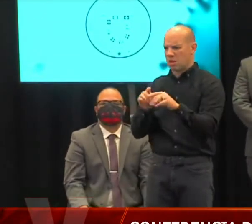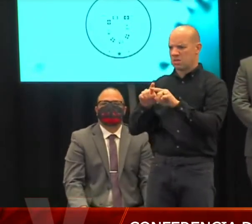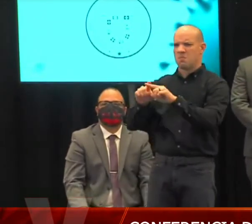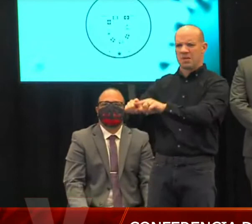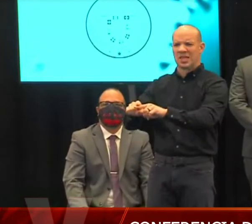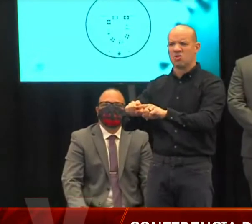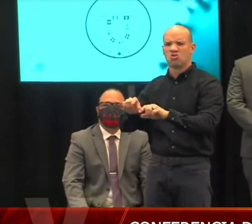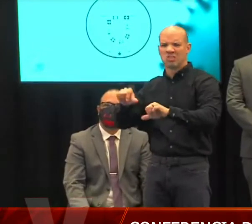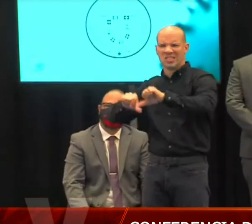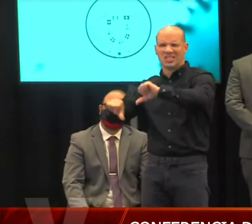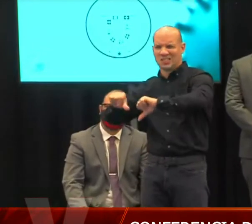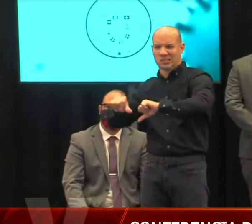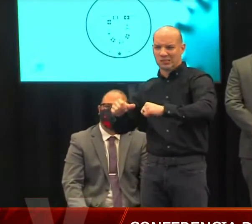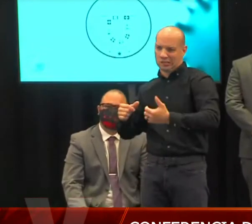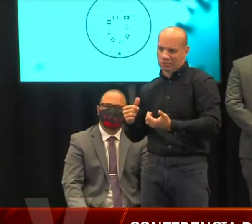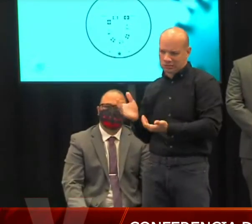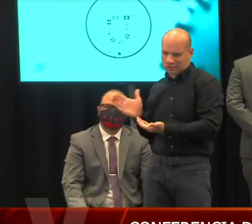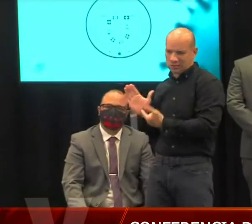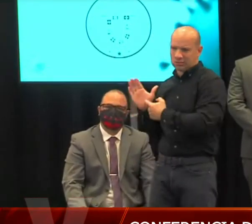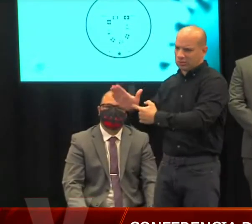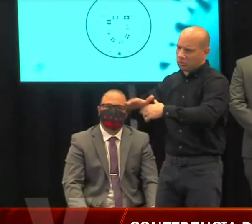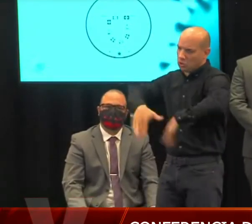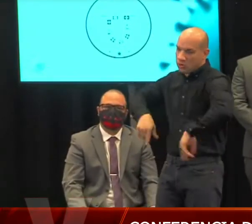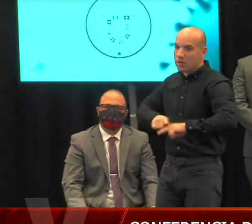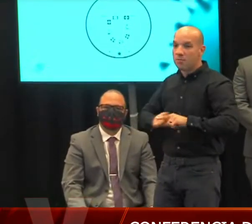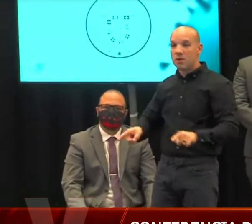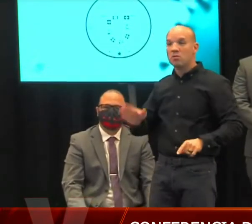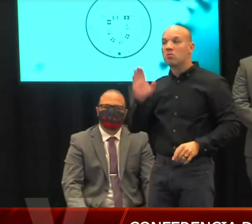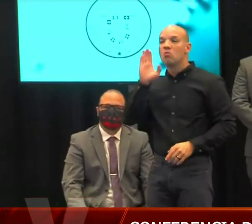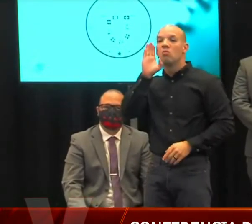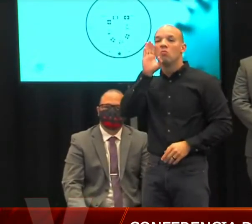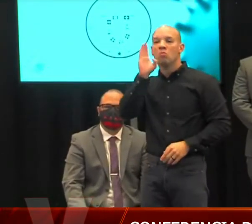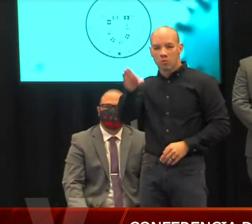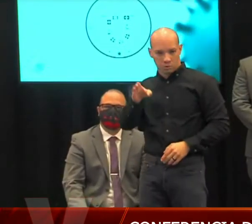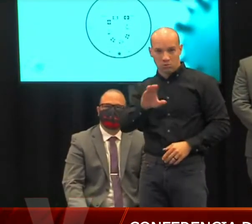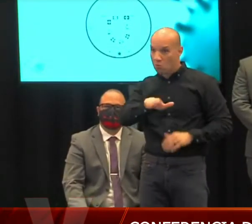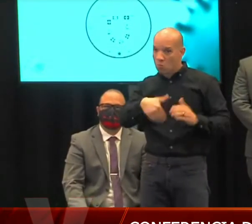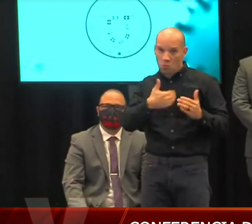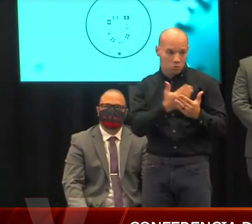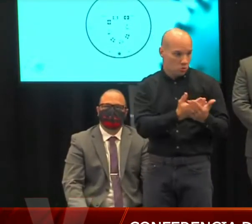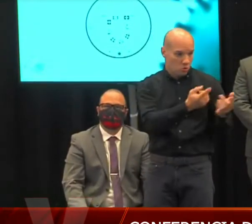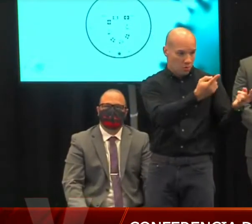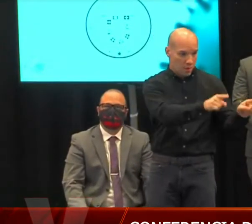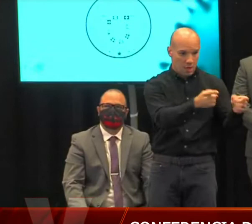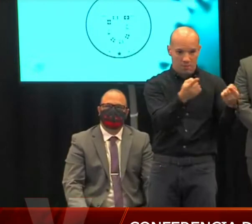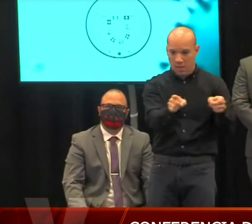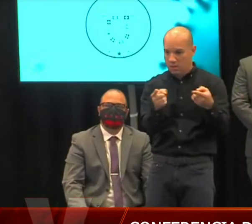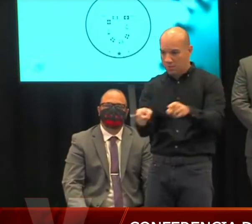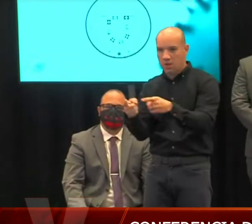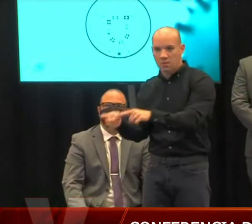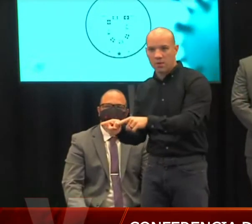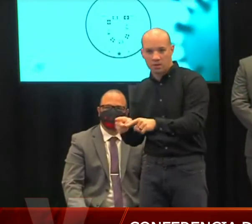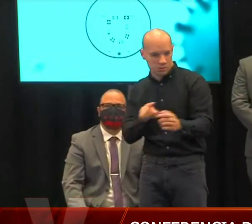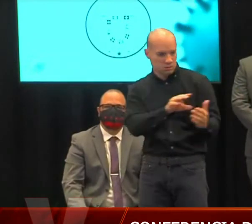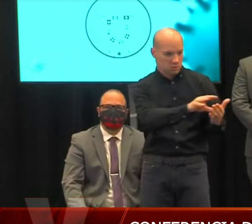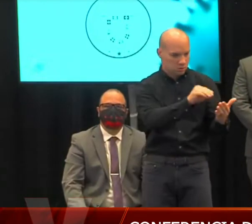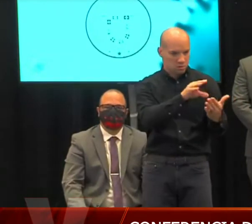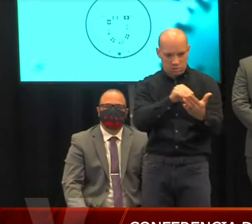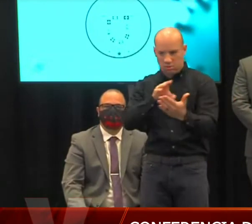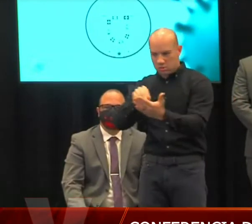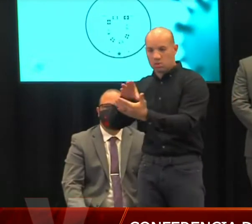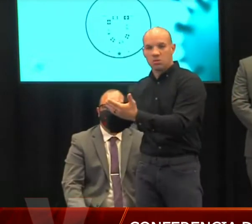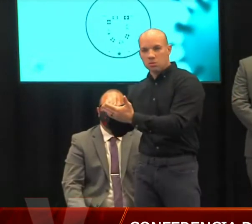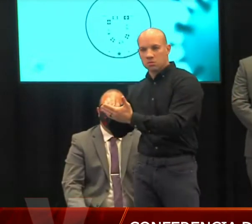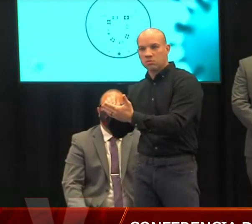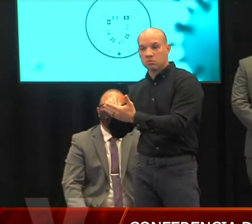presentamos aquí, pero precisamente va a abordar todos estos elementos que tienen que ver no solamente con los contagios,